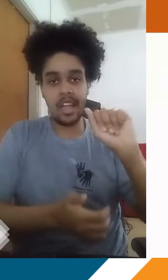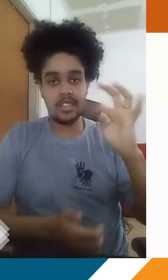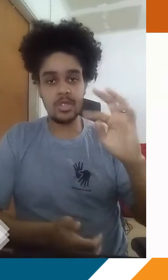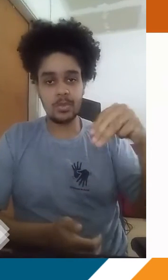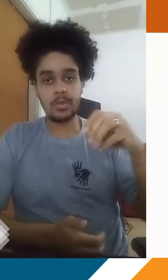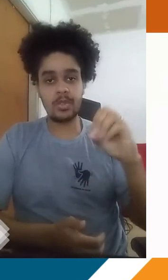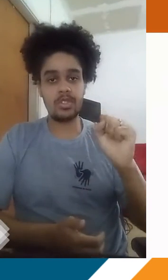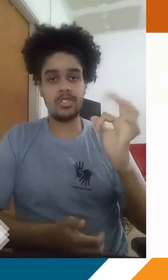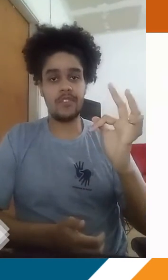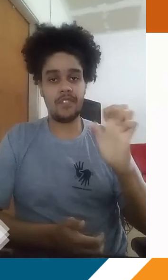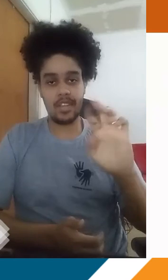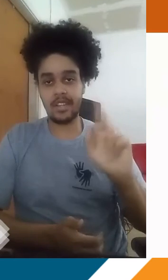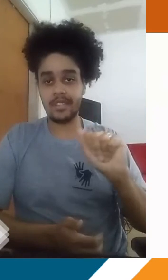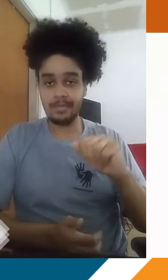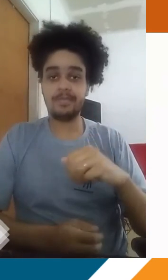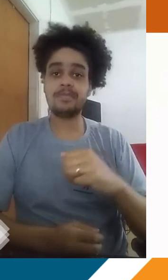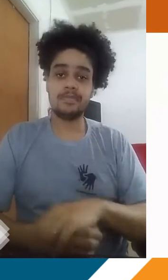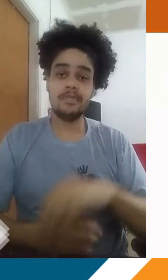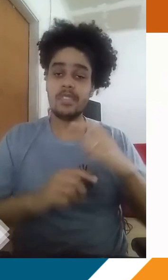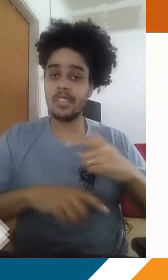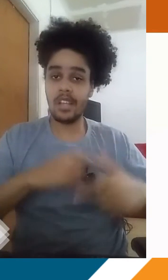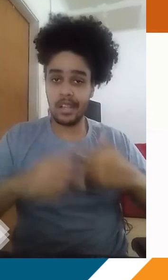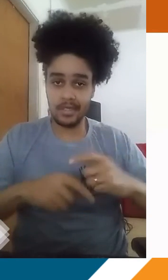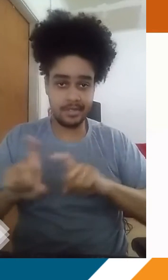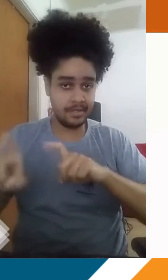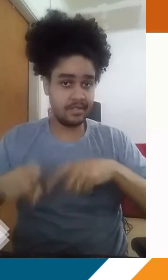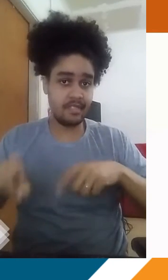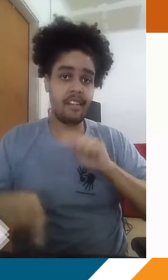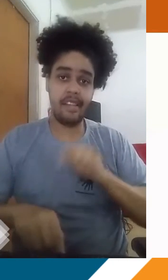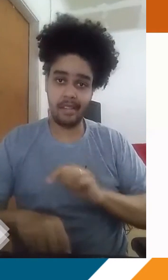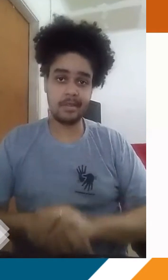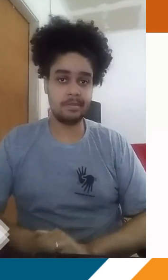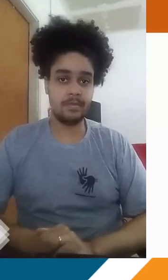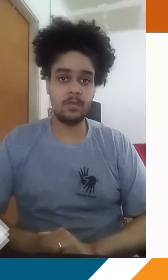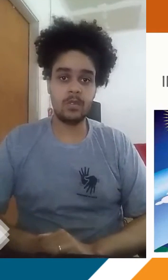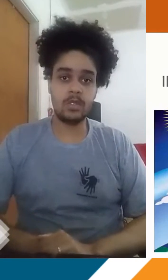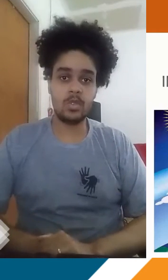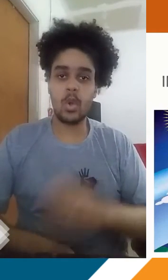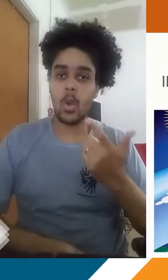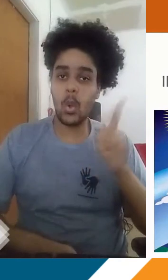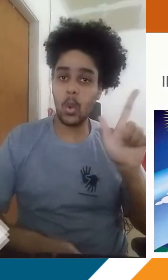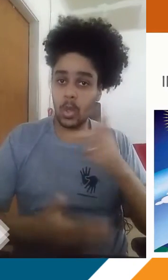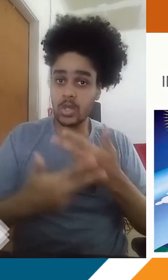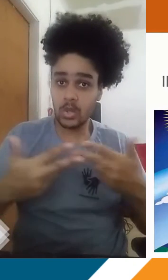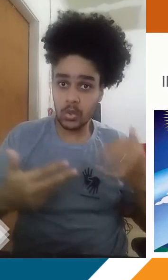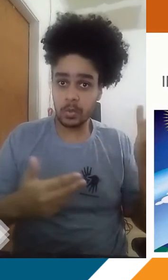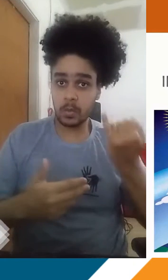desequilíbrio, né? Em função dessa supremissão, a atividade agropecuária é uma dessas vilões. Outra coisa